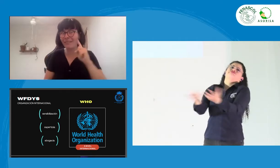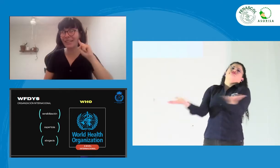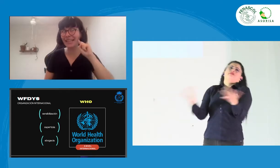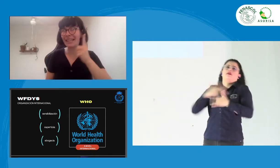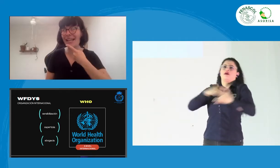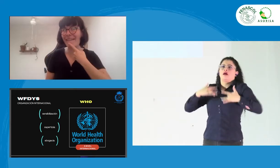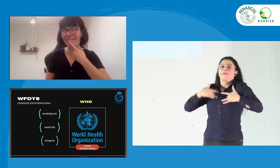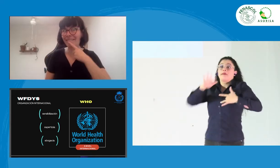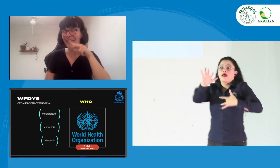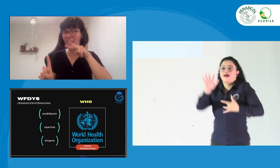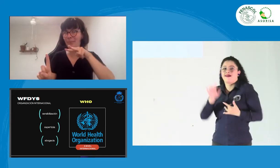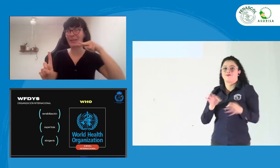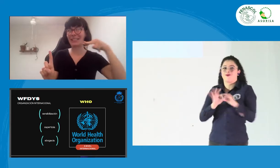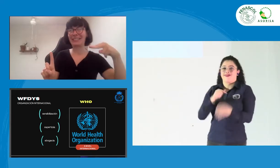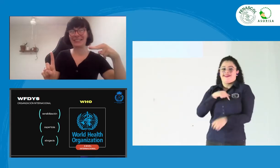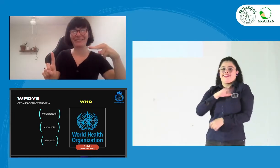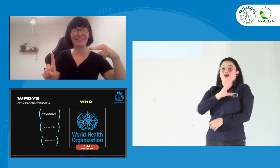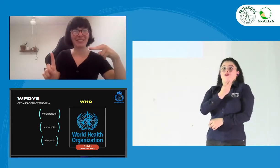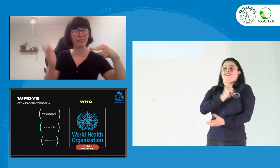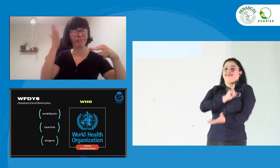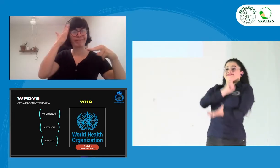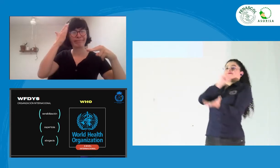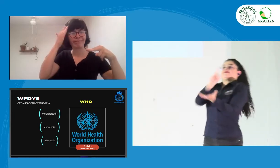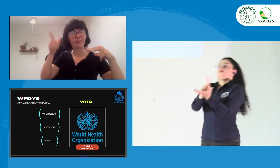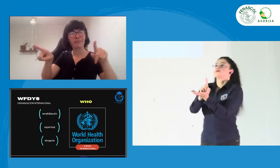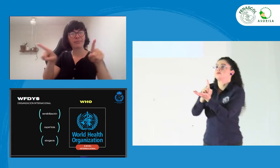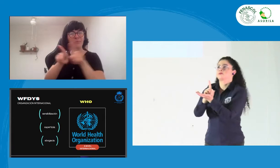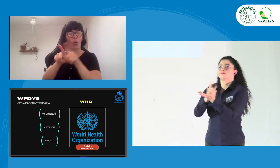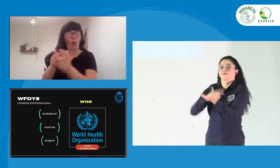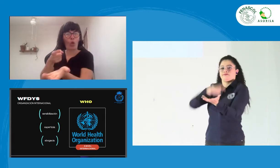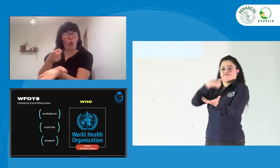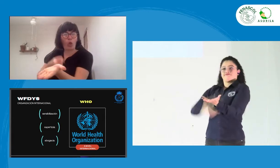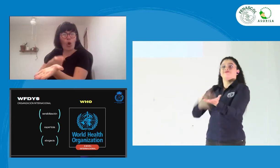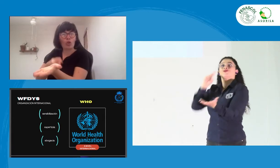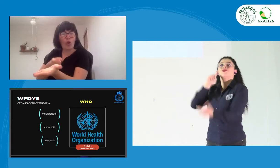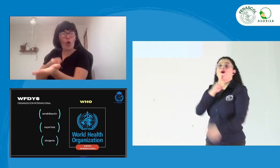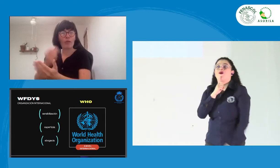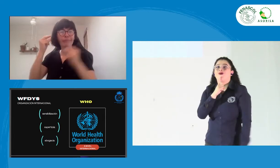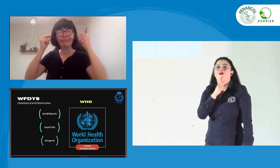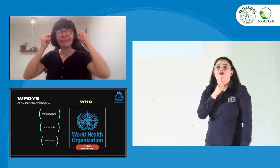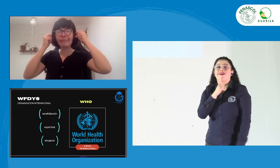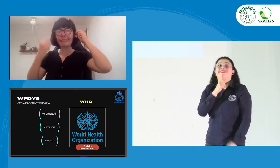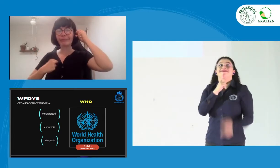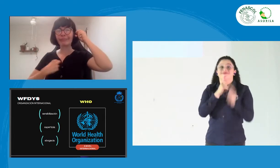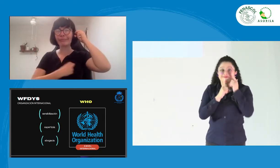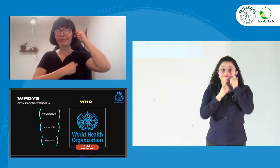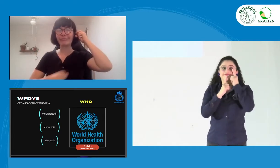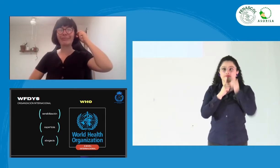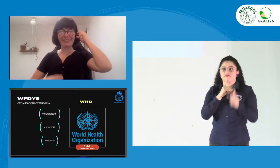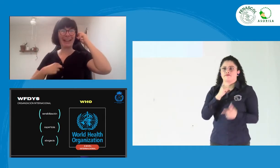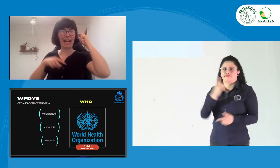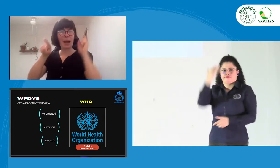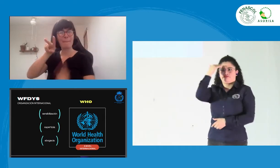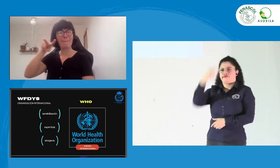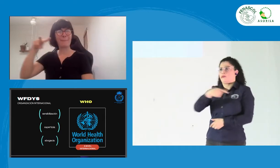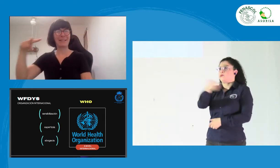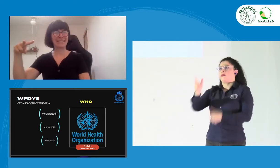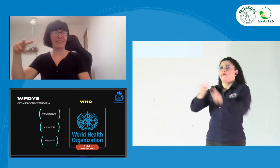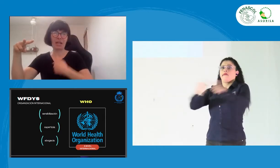para hacer incidencia frente al trabajo que ustedes están haciendo. Desde la perspectiva de la persona sorda, porque